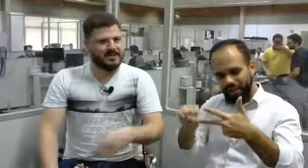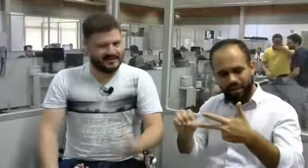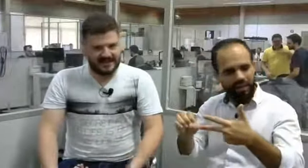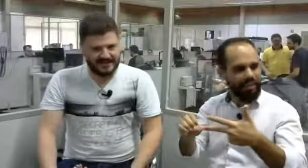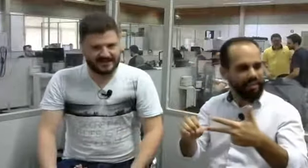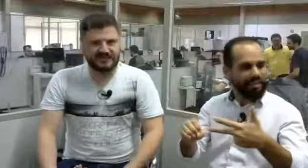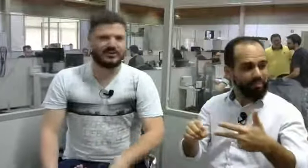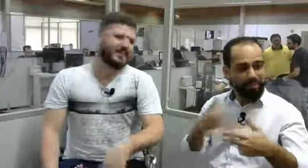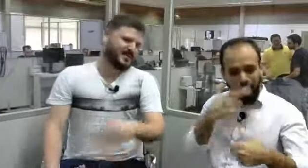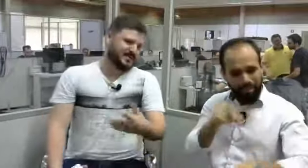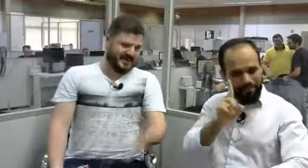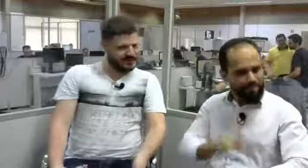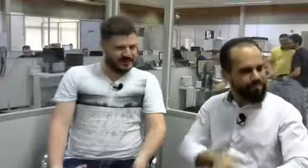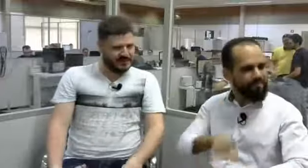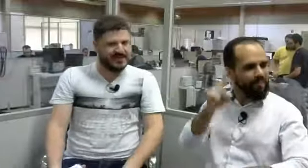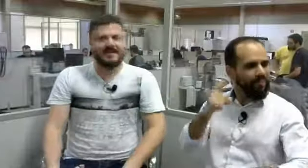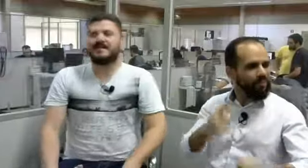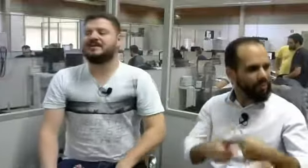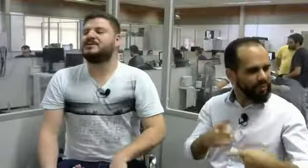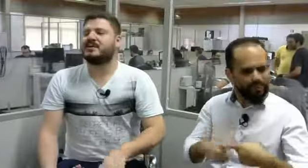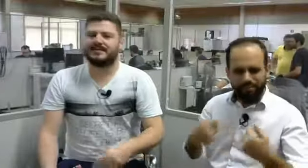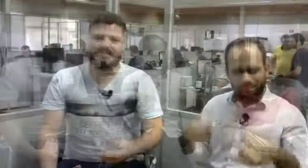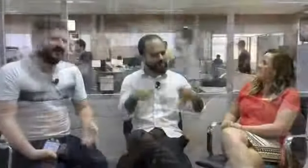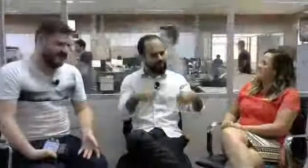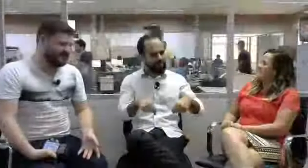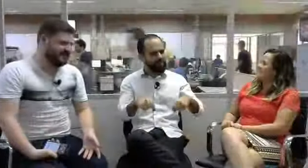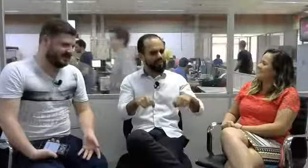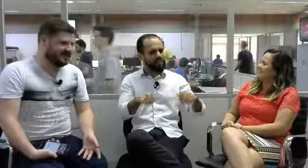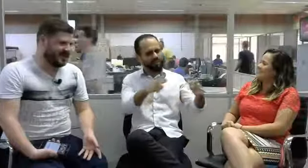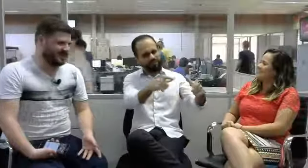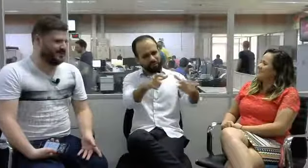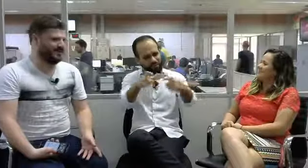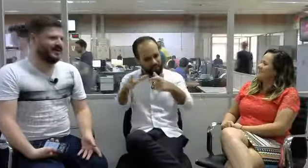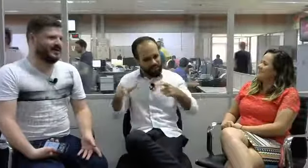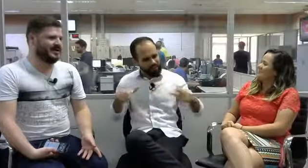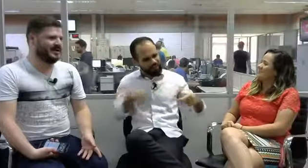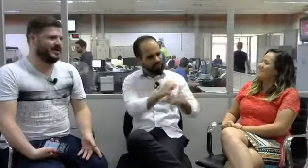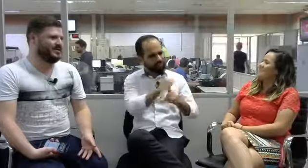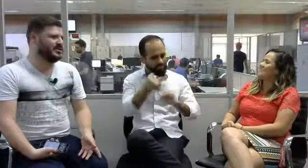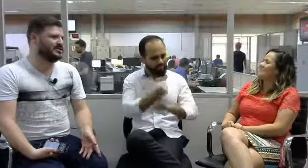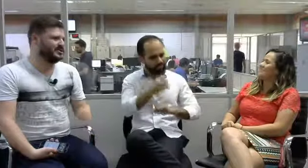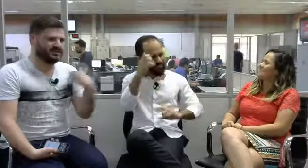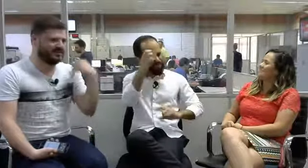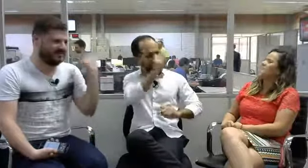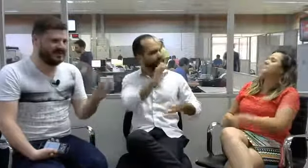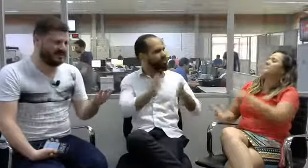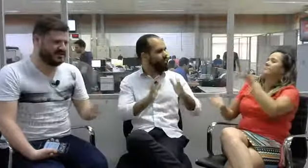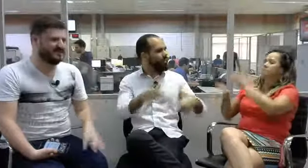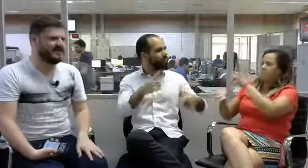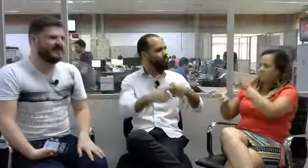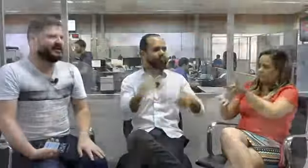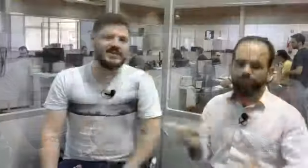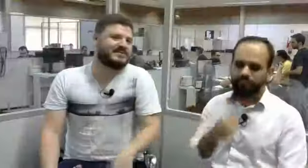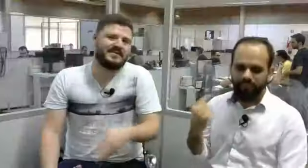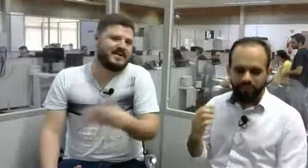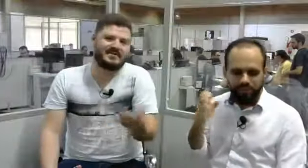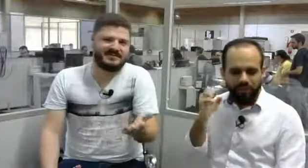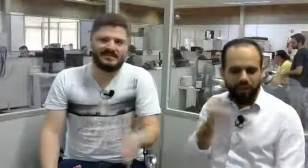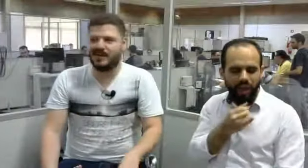certa, não só para a educação, mas em todas as esferas da sociedade. Porque nós que somos ouvintes não sabemos nem como